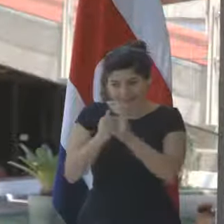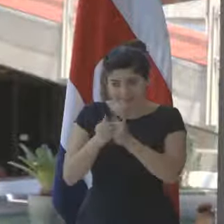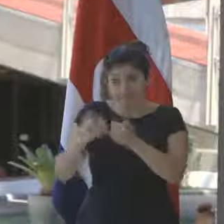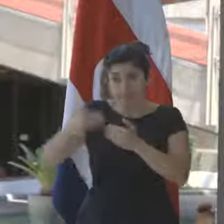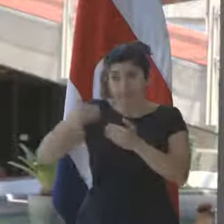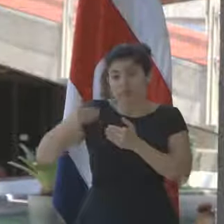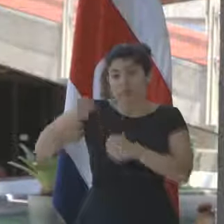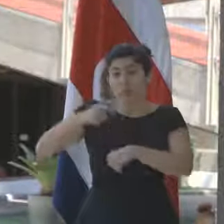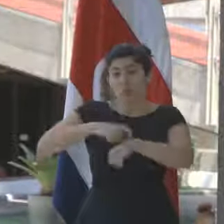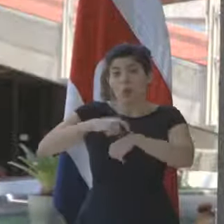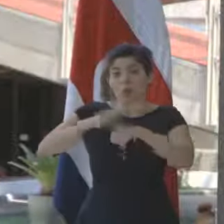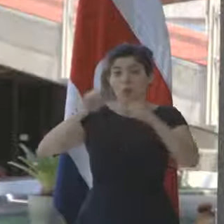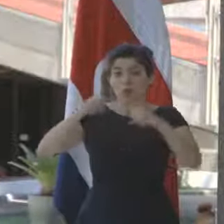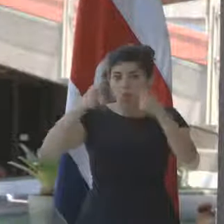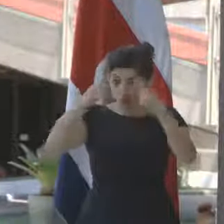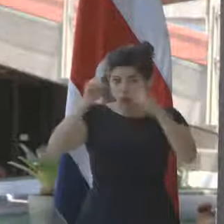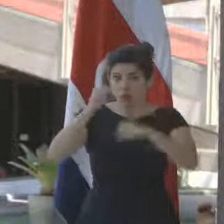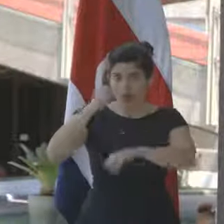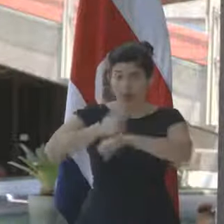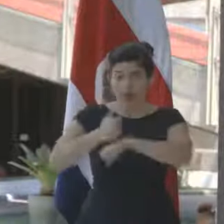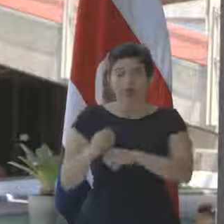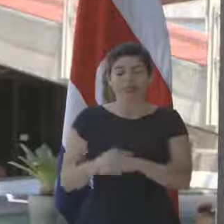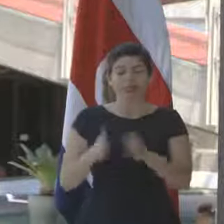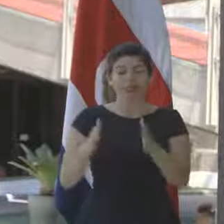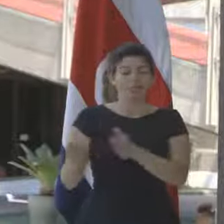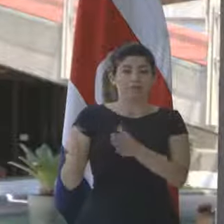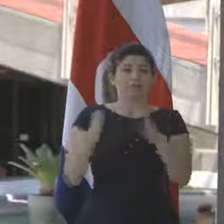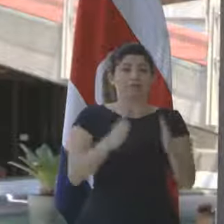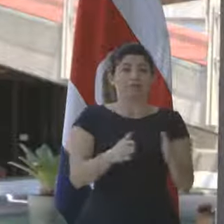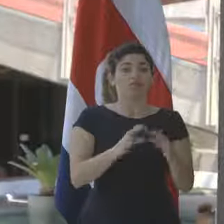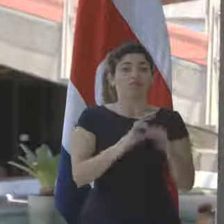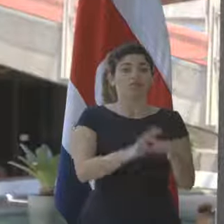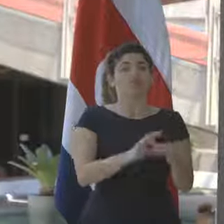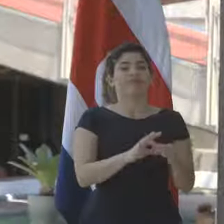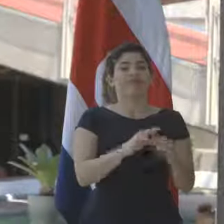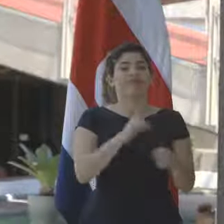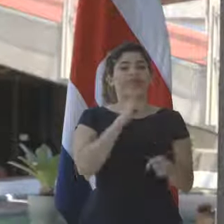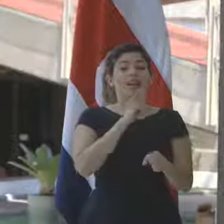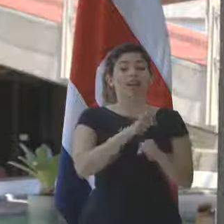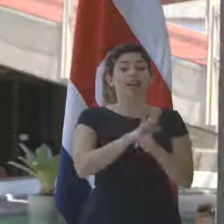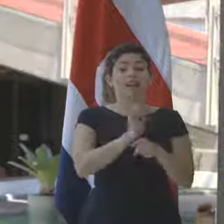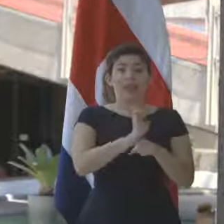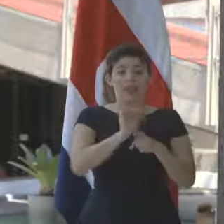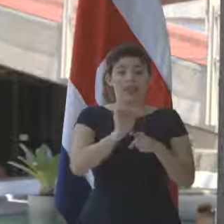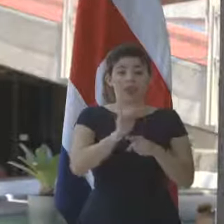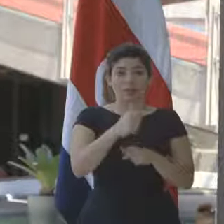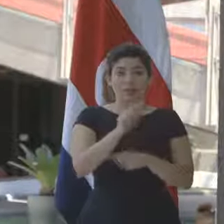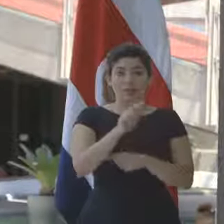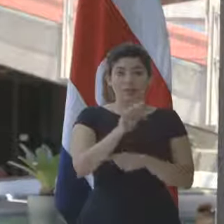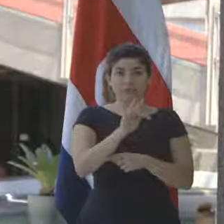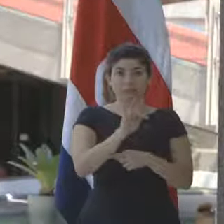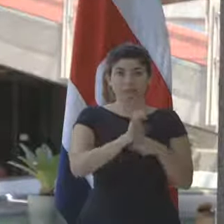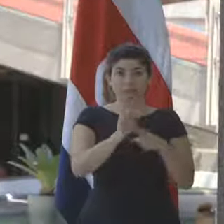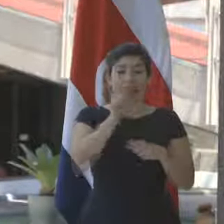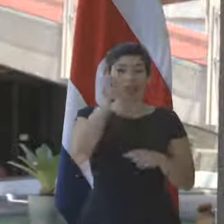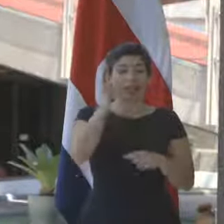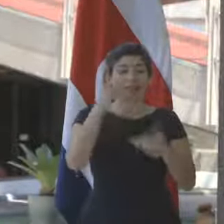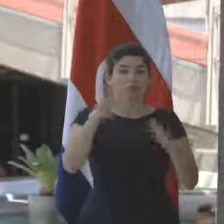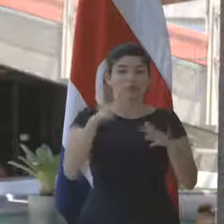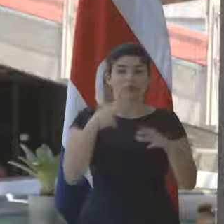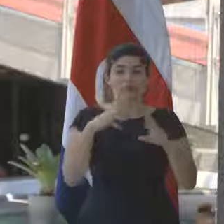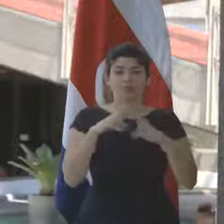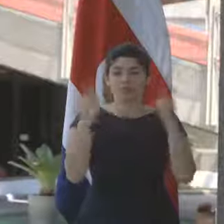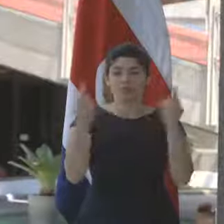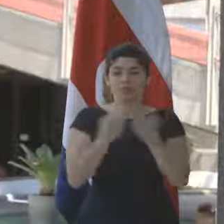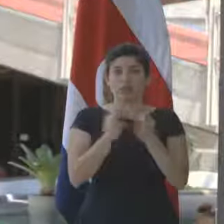oportuno para materializarlo. En relación a los garantes éticos, ayer tuve una reunión con